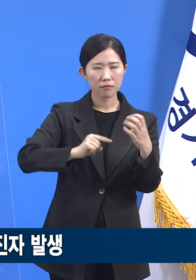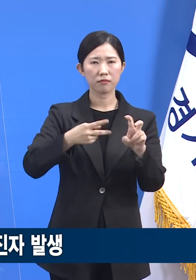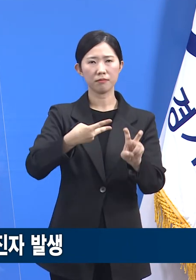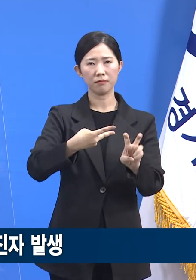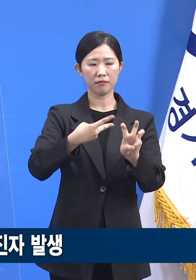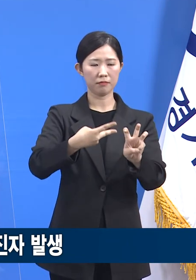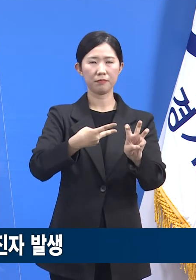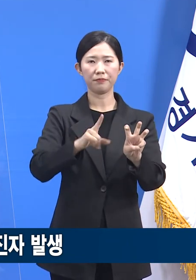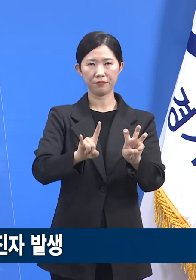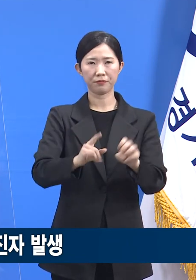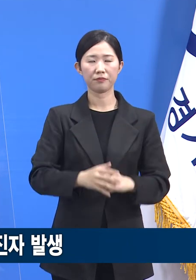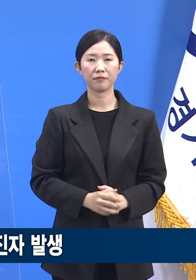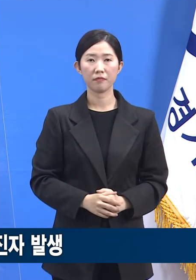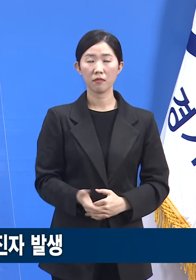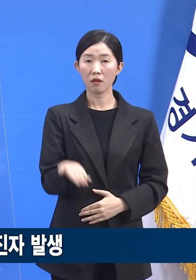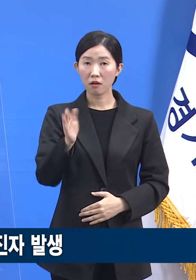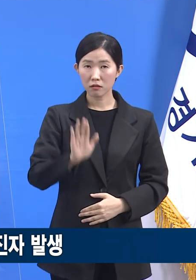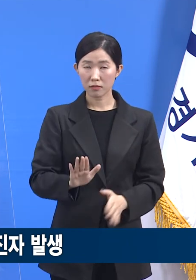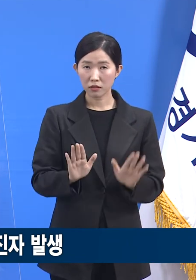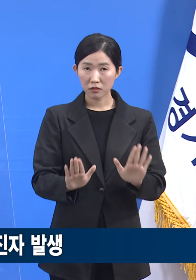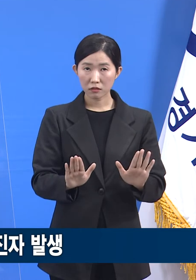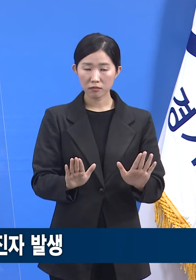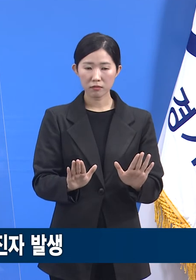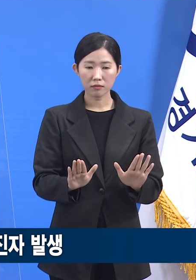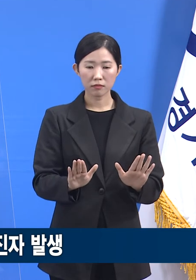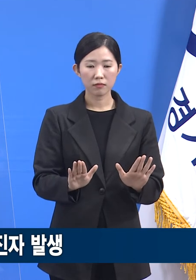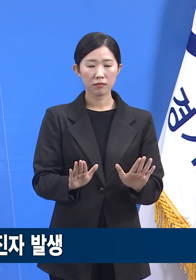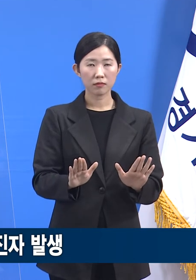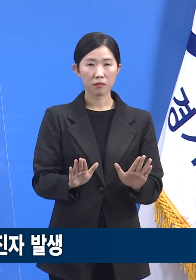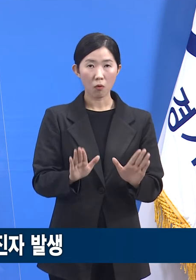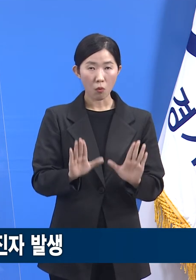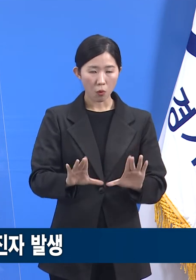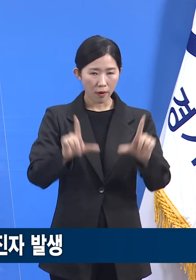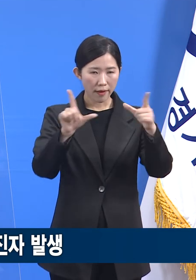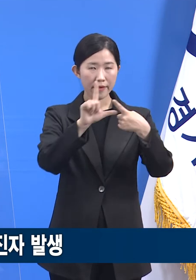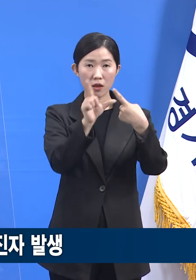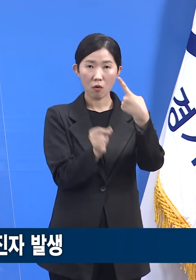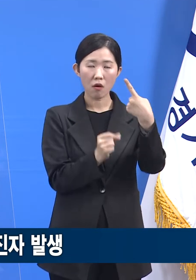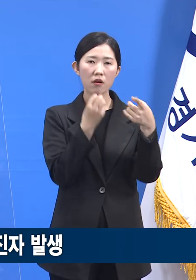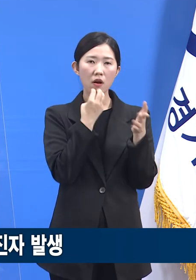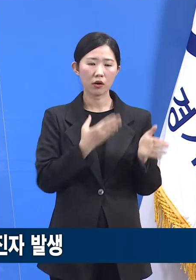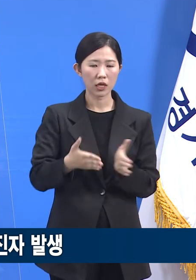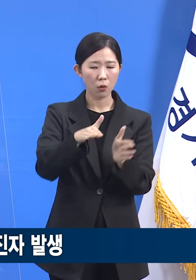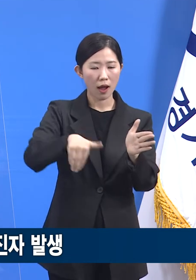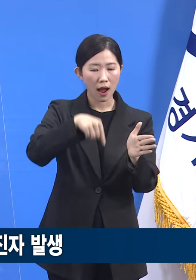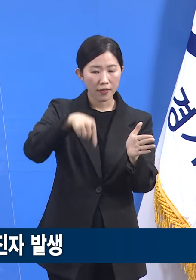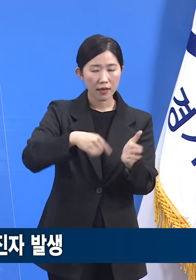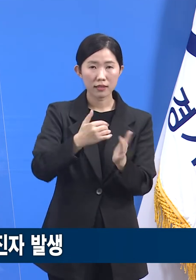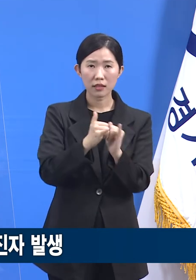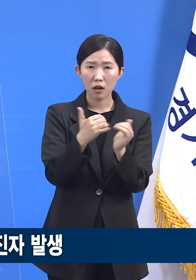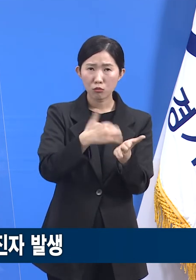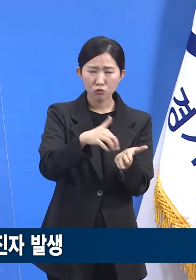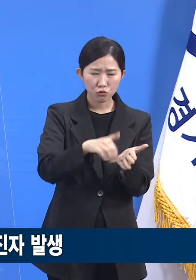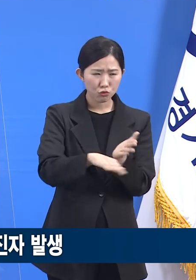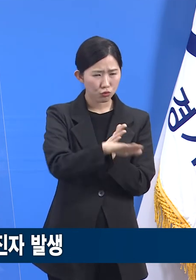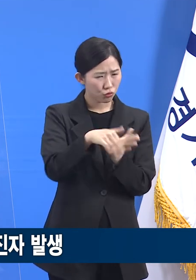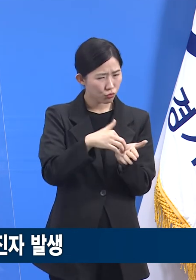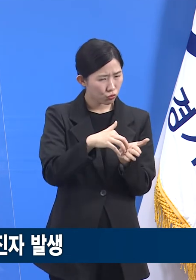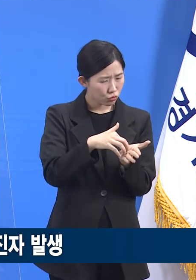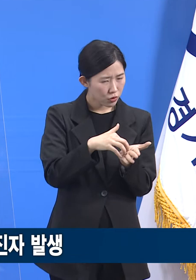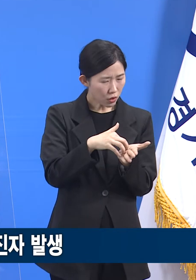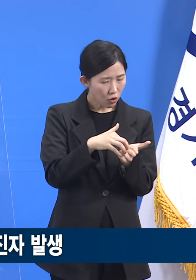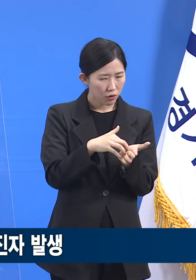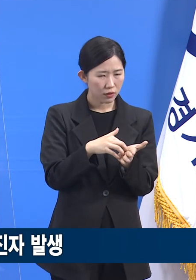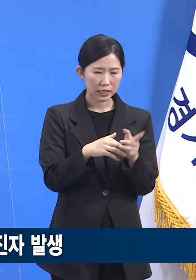하지만 21년 1월 경기도의 인구 통계를 기준으로 인구 10만 명당 확진자 수로